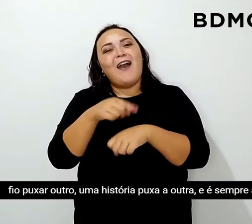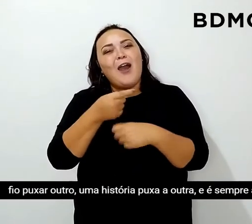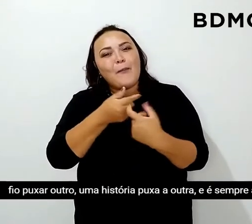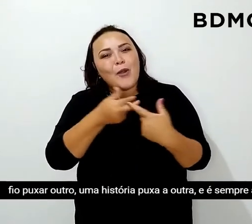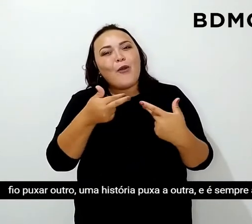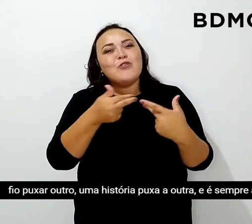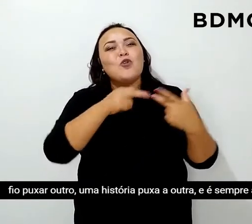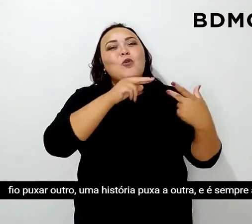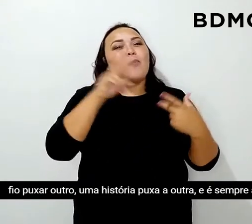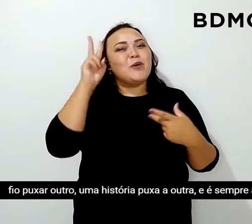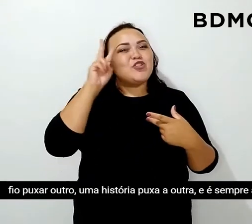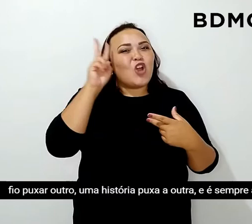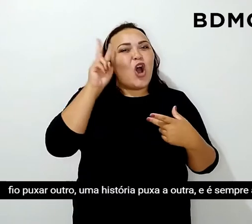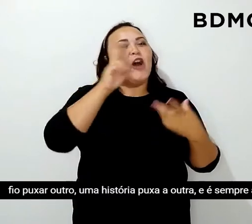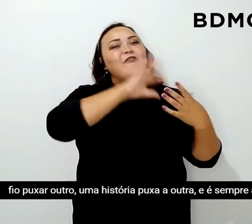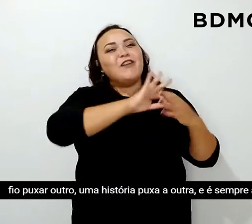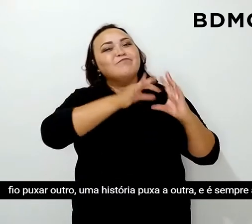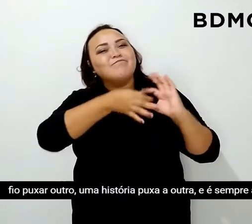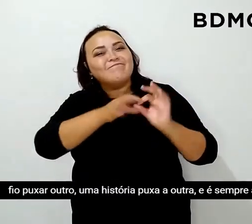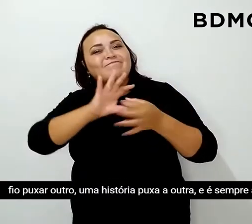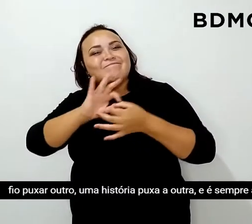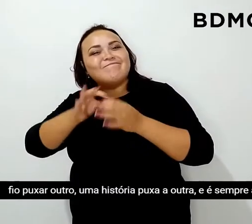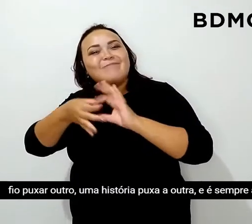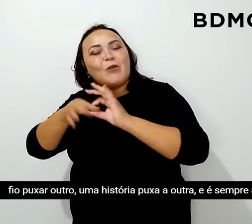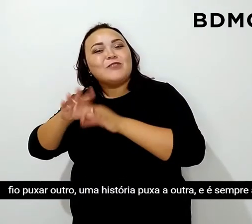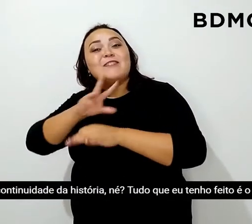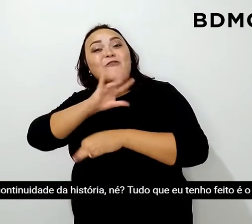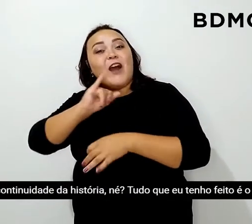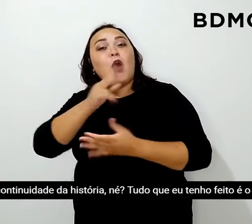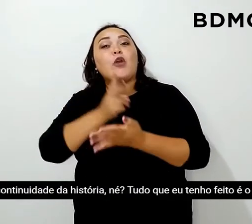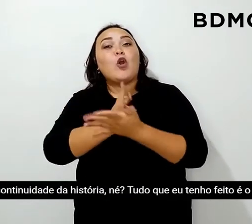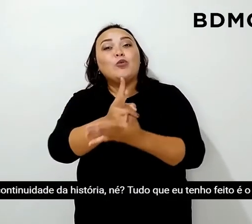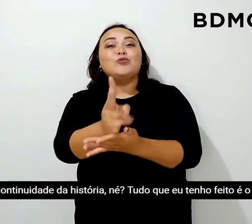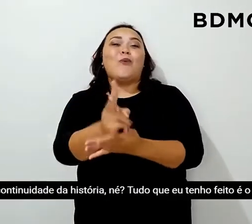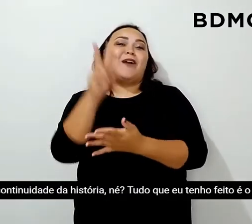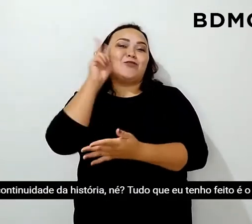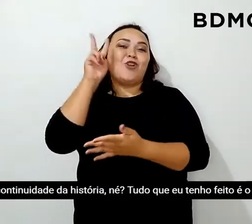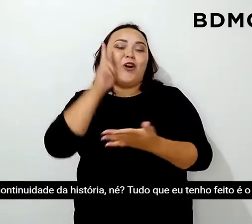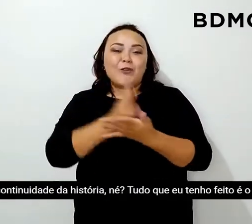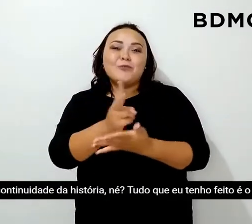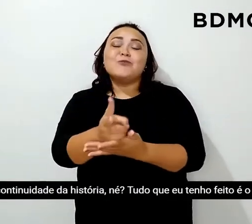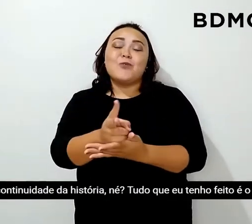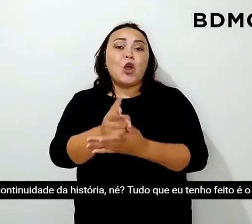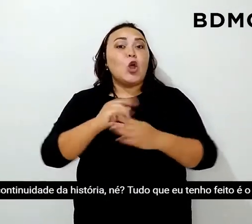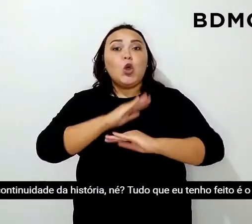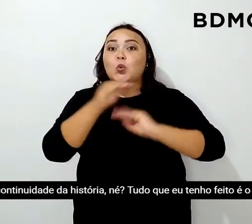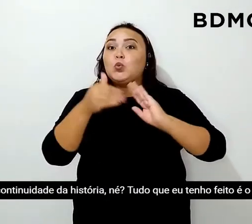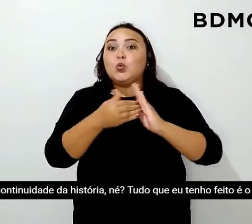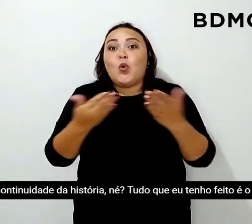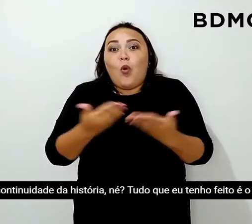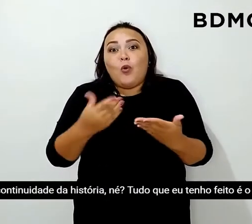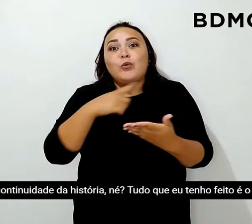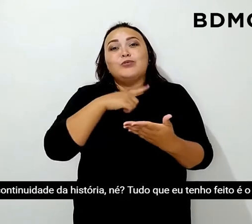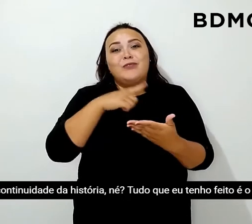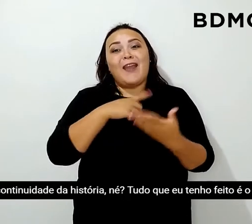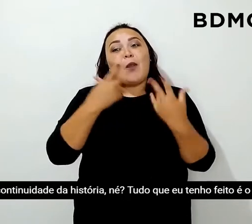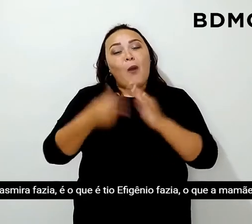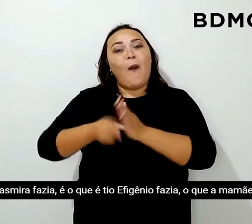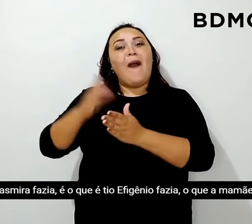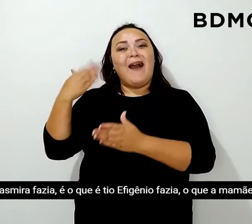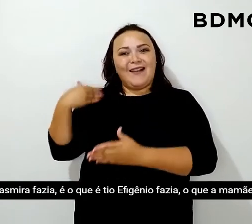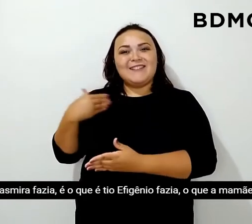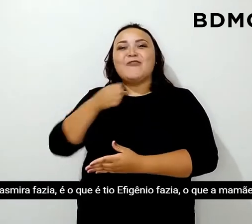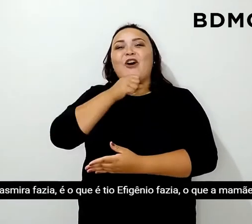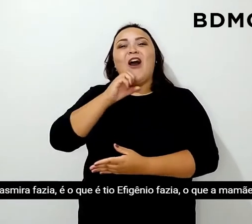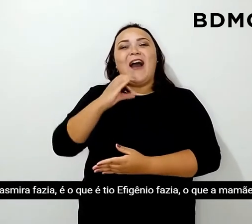Um fio puxa outro, uma história puxa outro e é sempre a continuidade da história, né? Tudo que eu tenho feito é o que a